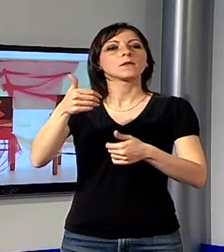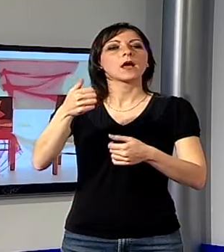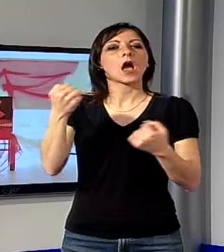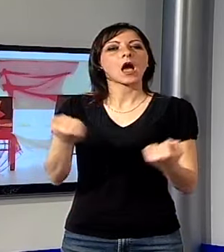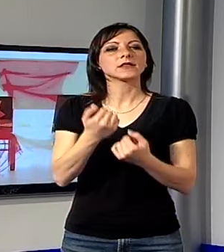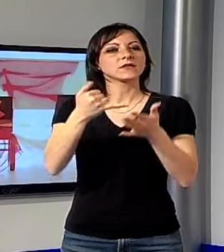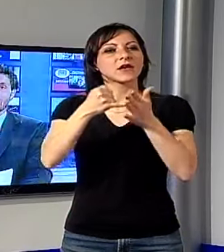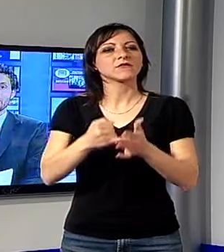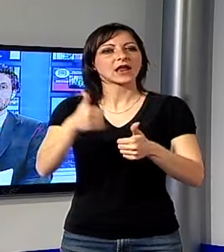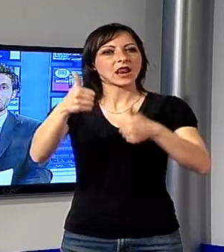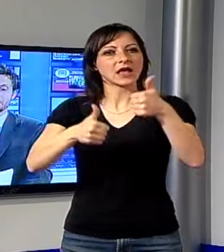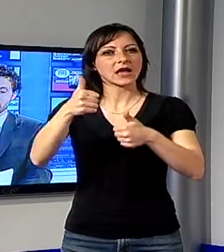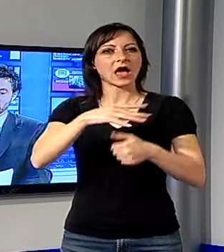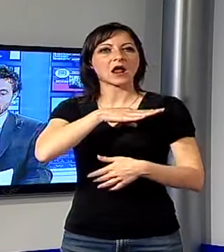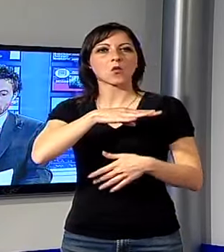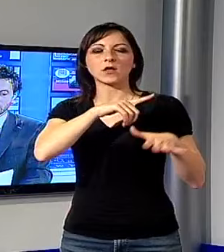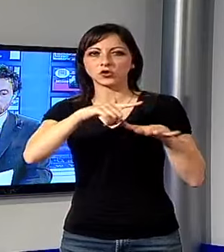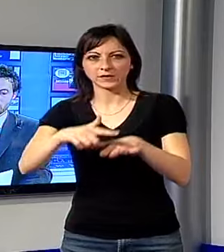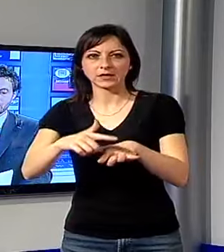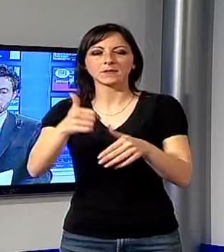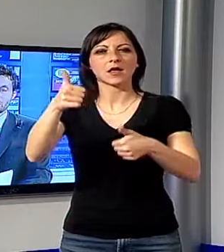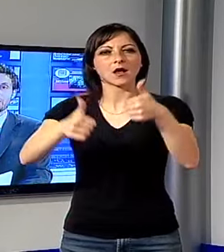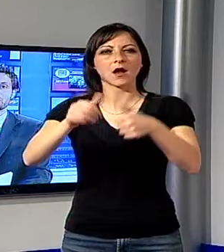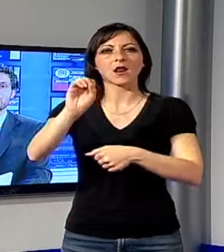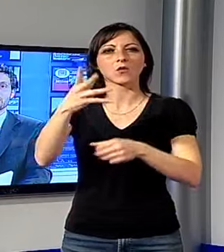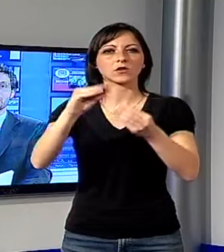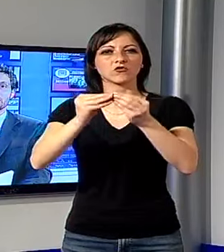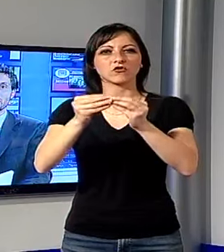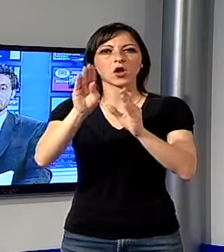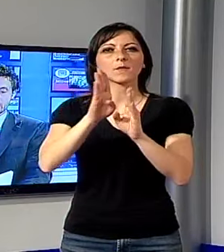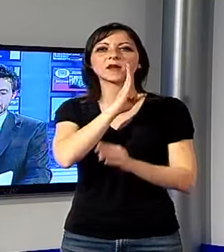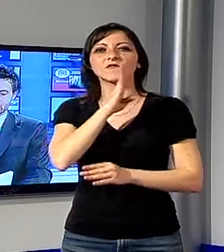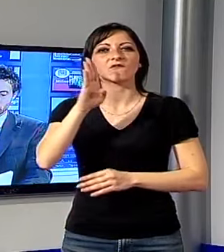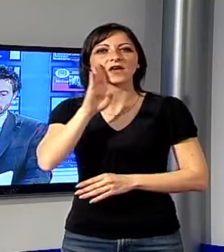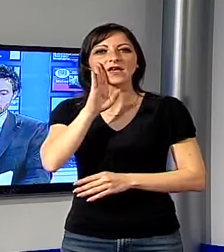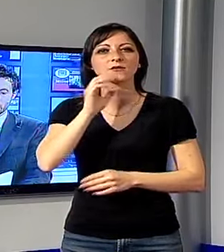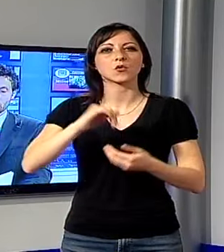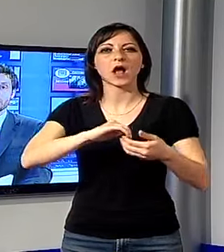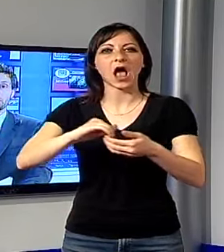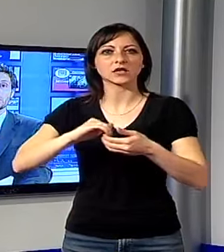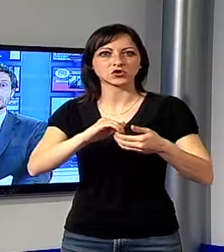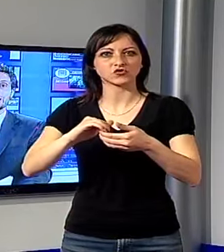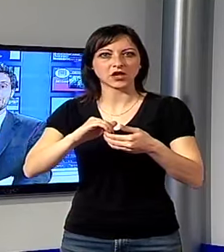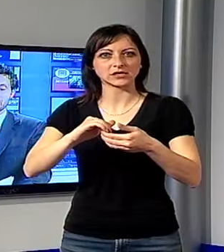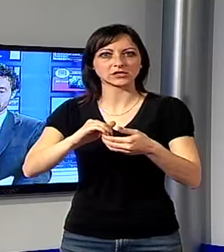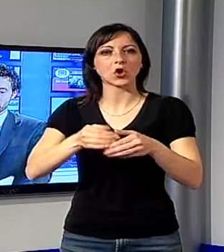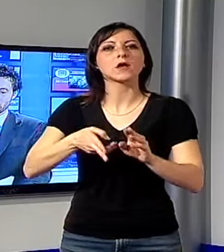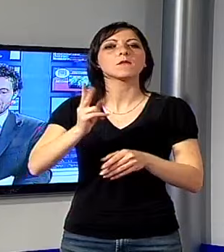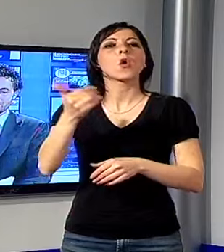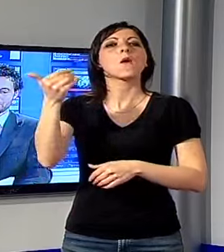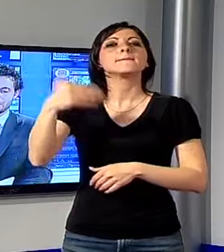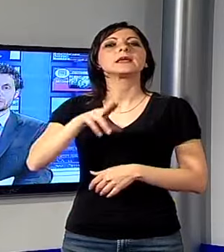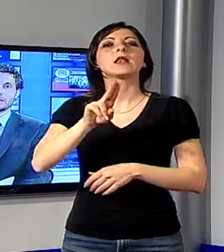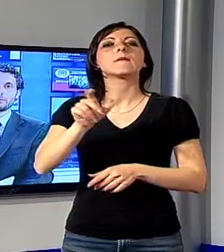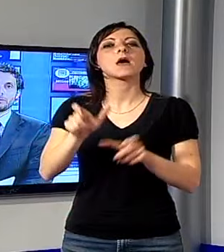per quattro settimane ha messo in competizione 15 opere sulla pagina Facebook dell'associazione, dove più di mille persone